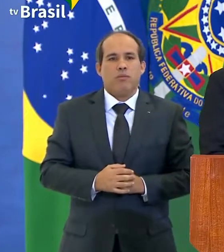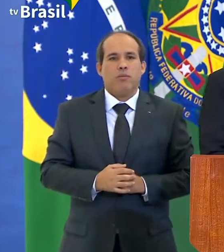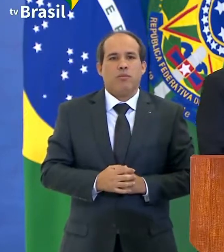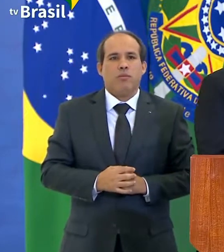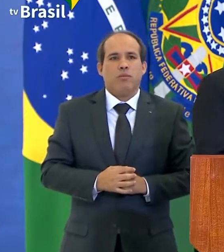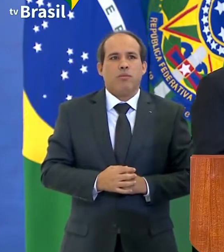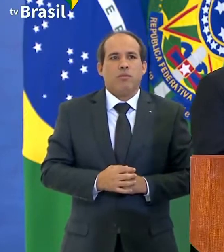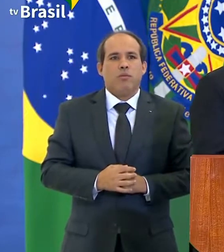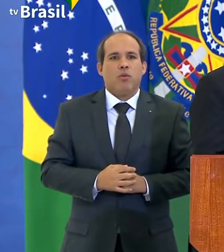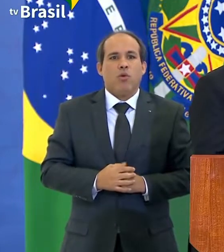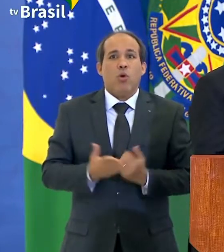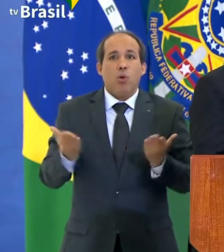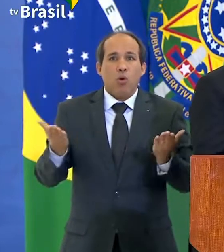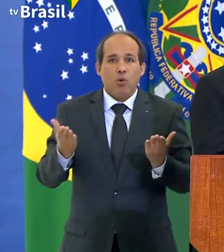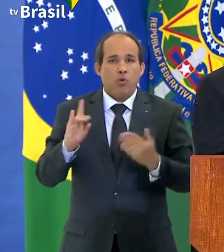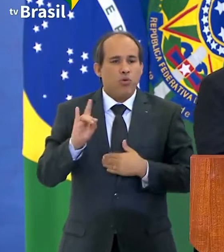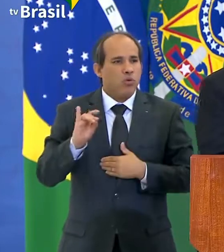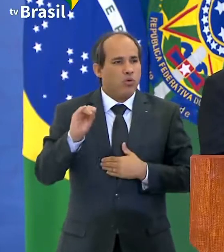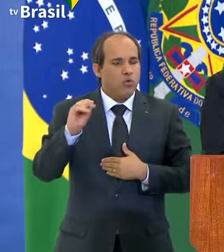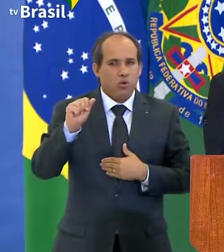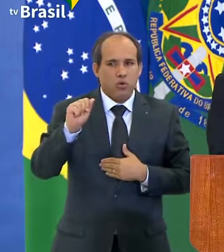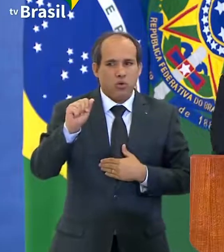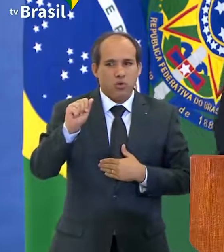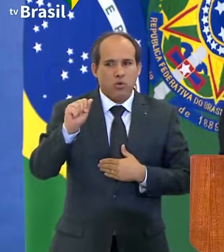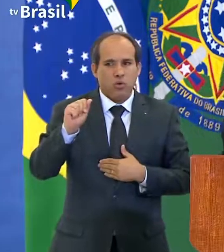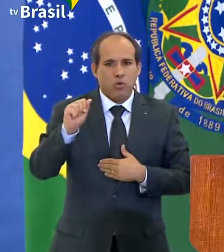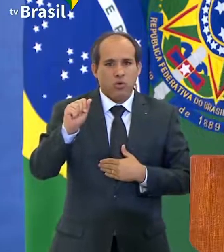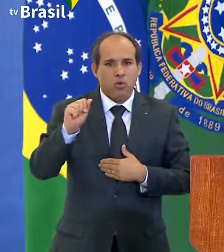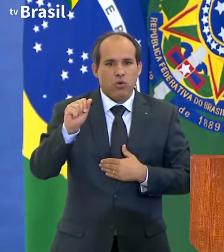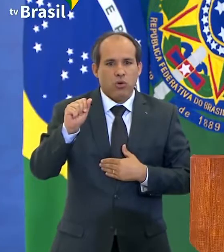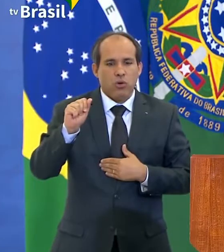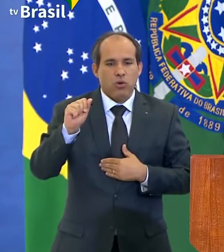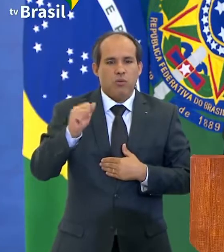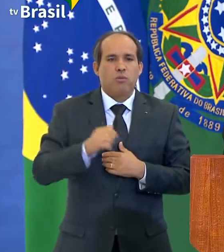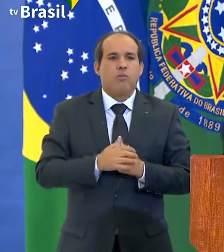No dia de hoje, também anunciamos o diferimento